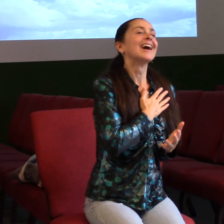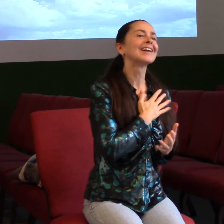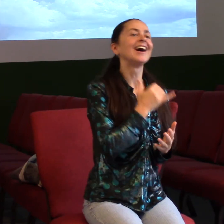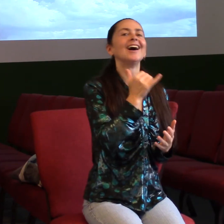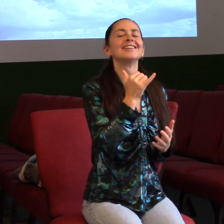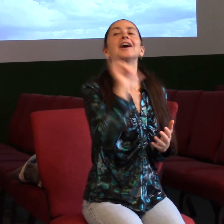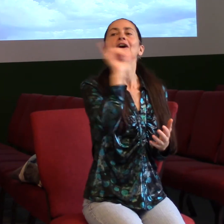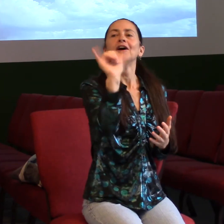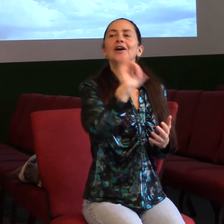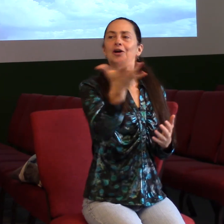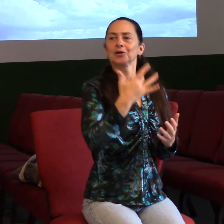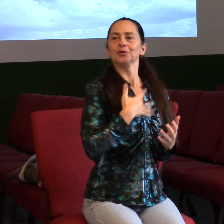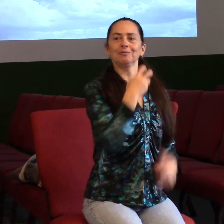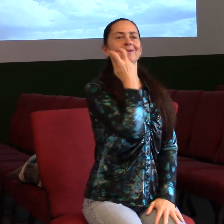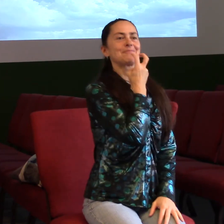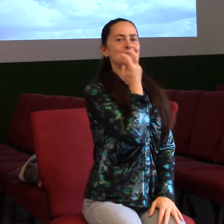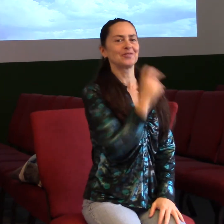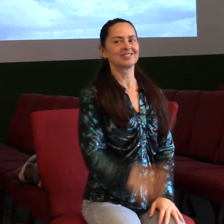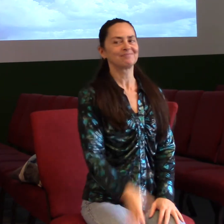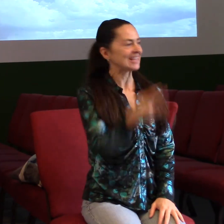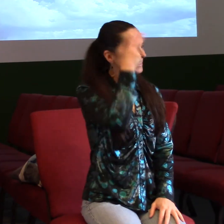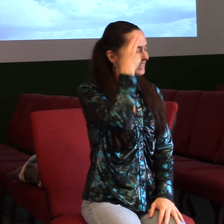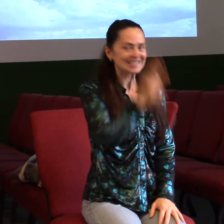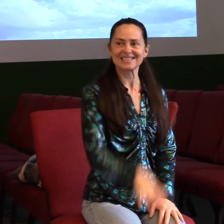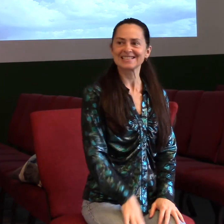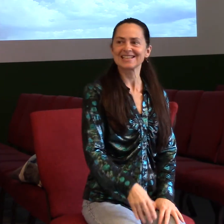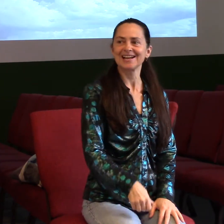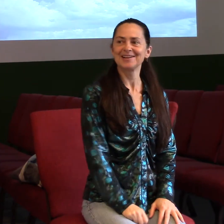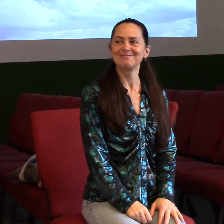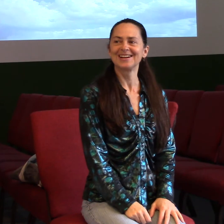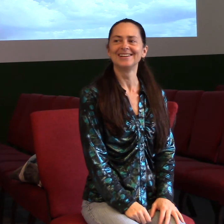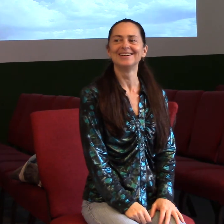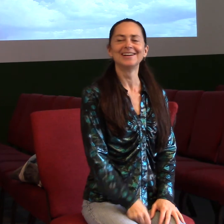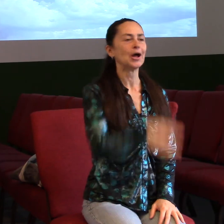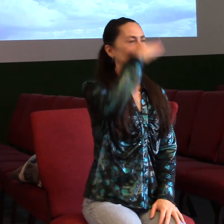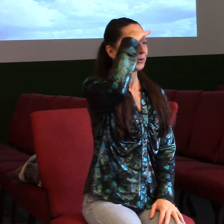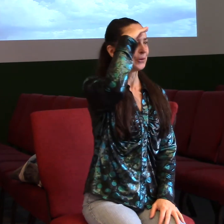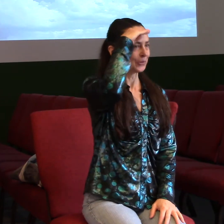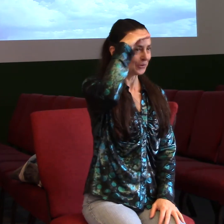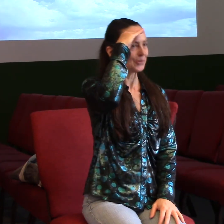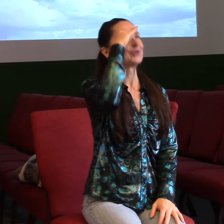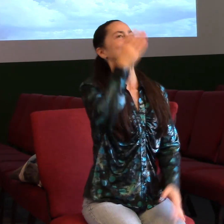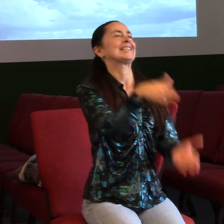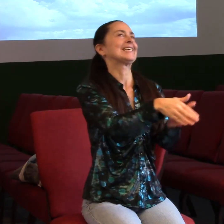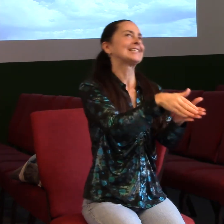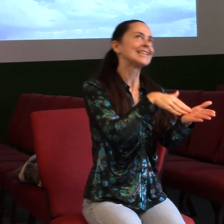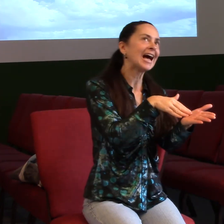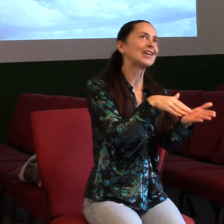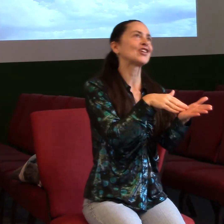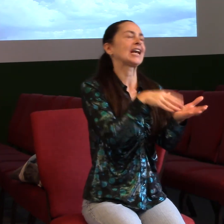Ale já už je mám trochu zmáklé, protože začaly chlapci chodit na skupinku k Čendovi, takže tam je snad vychováme, můžete se za to modlit,